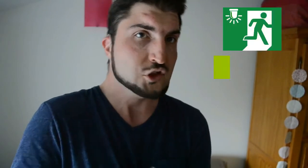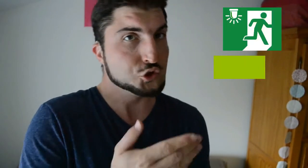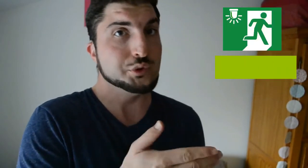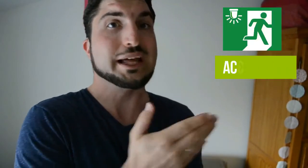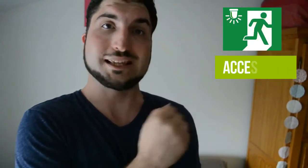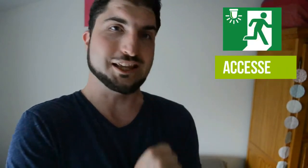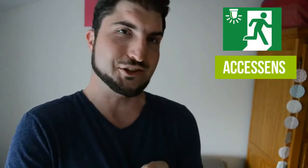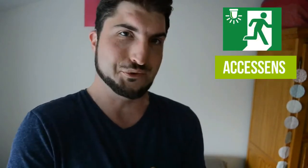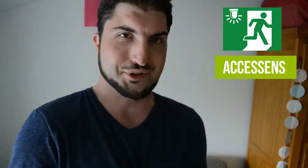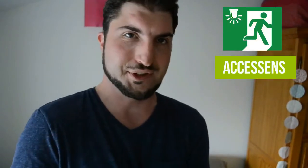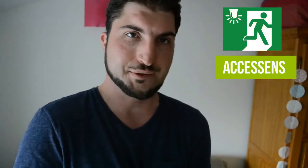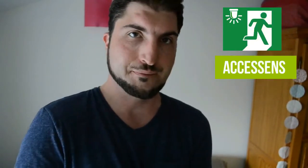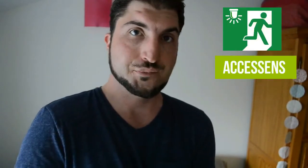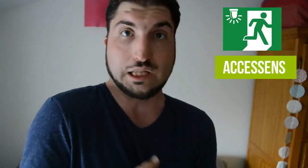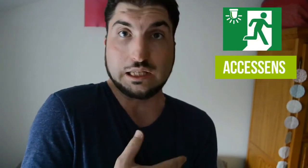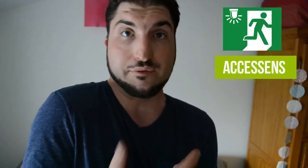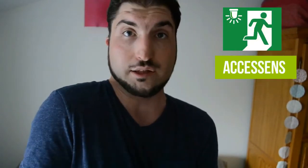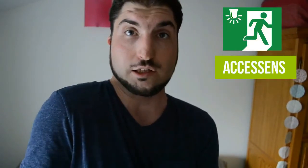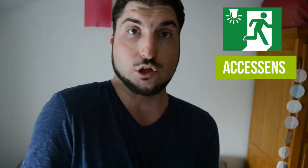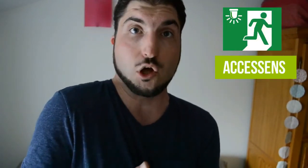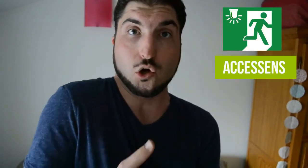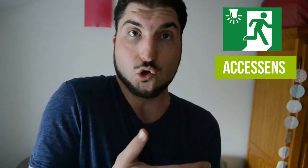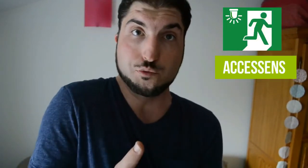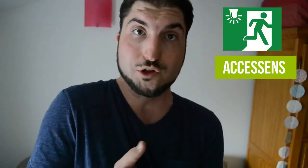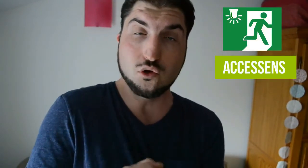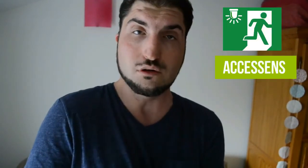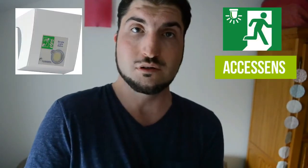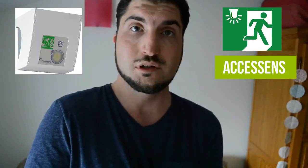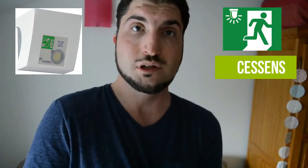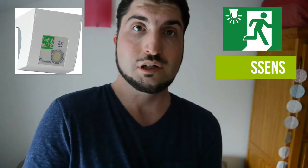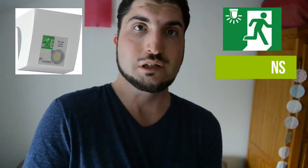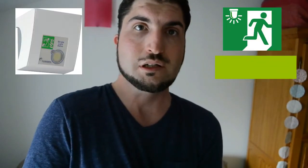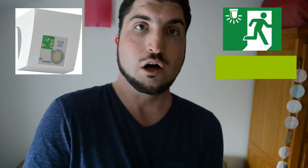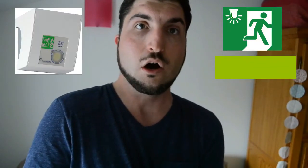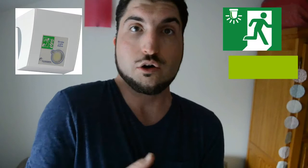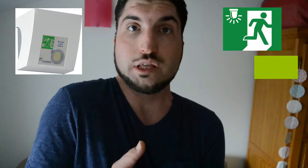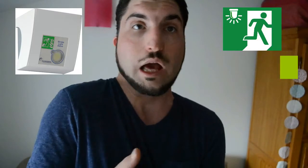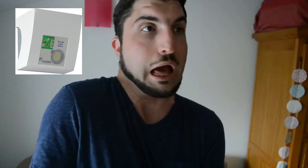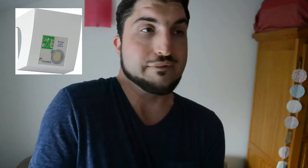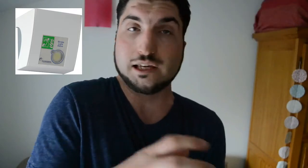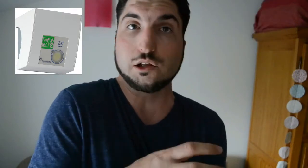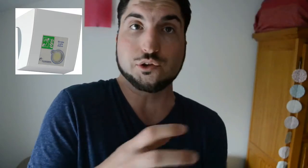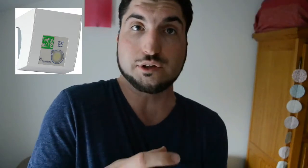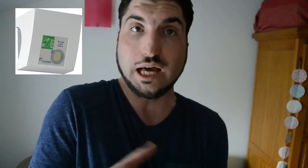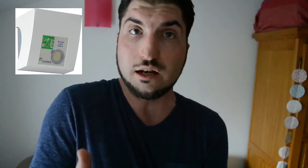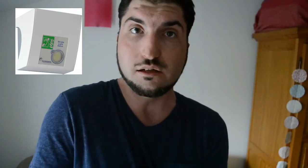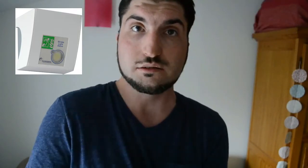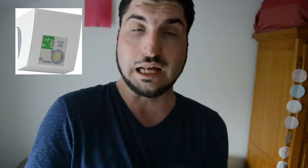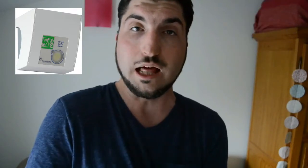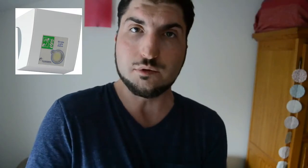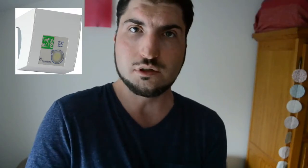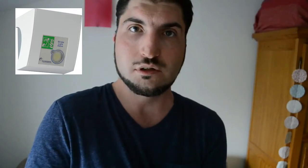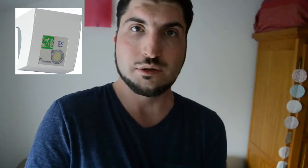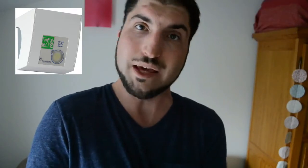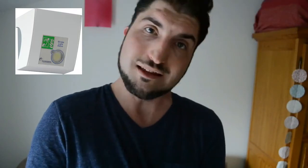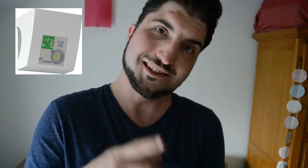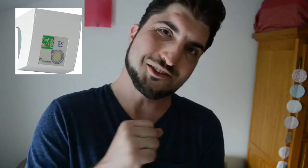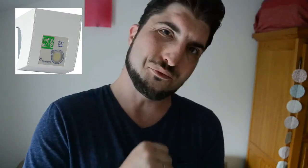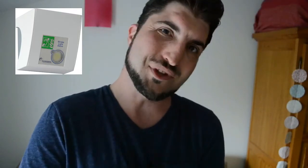Celui d'accessence. C'est un avertisseur lumineux, en lien avec la centrale d'alarme, mais sans fil.